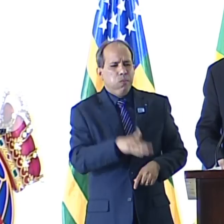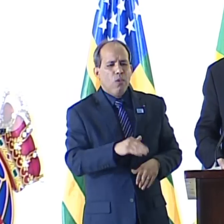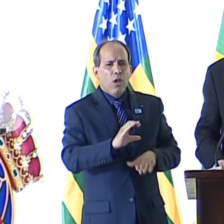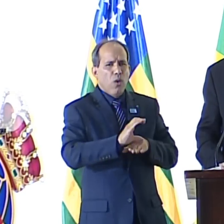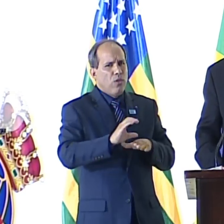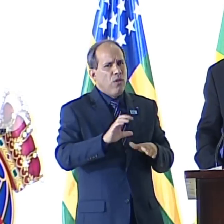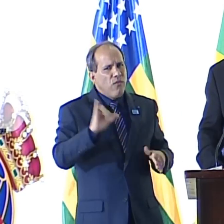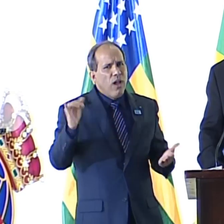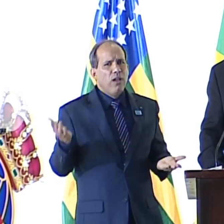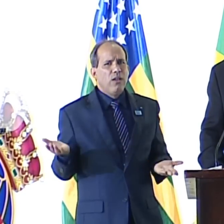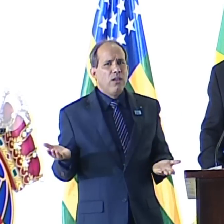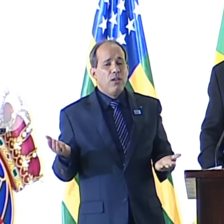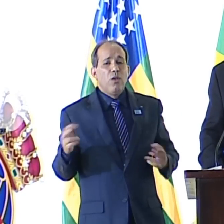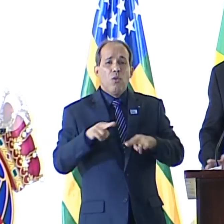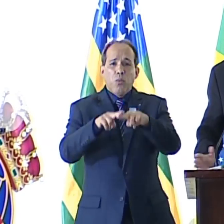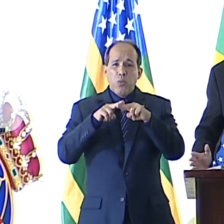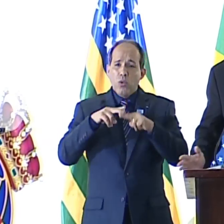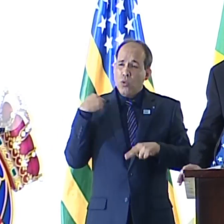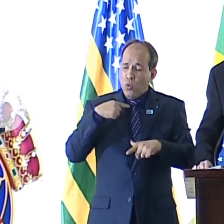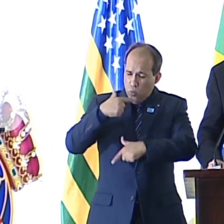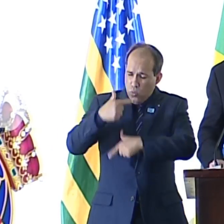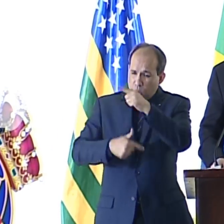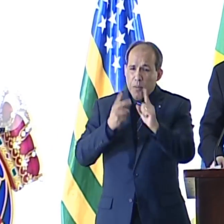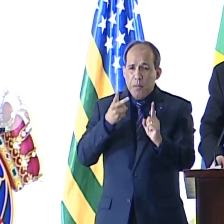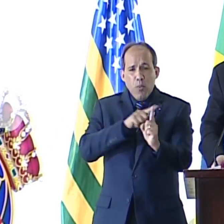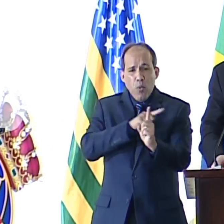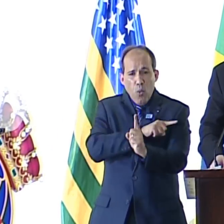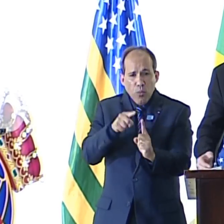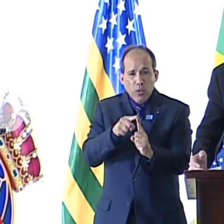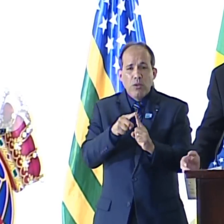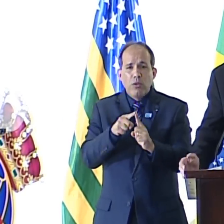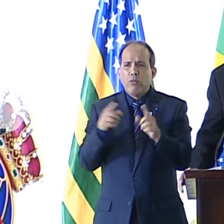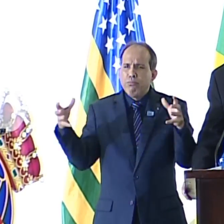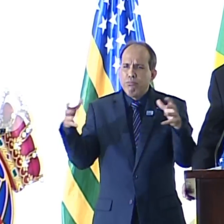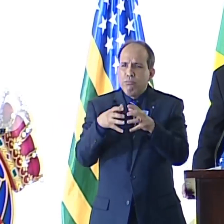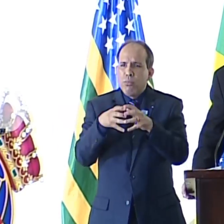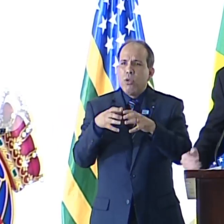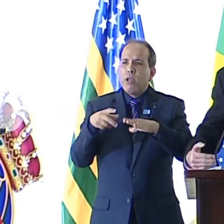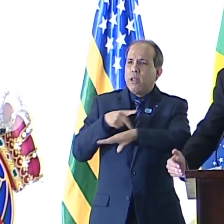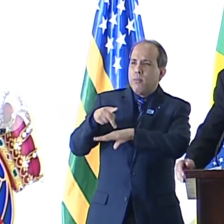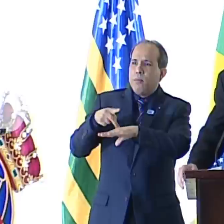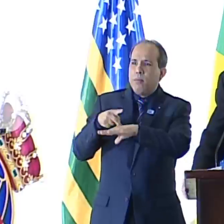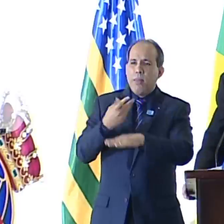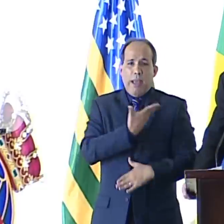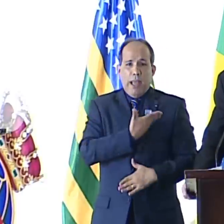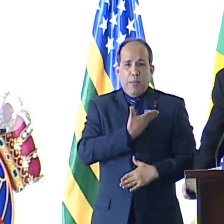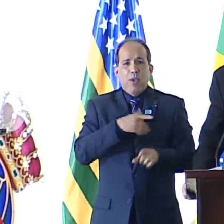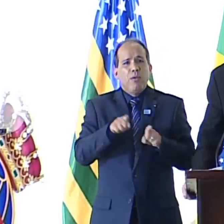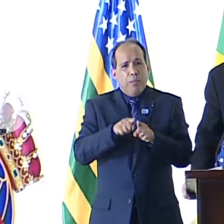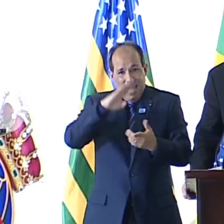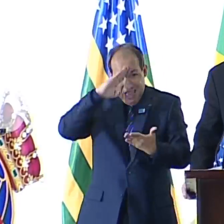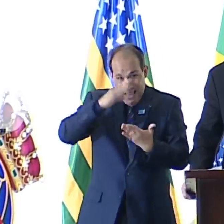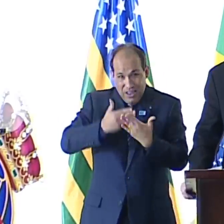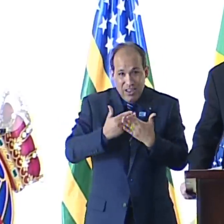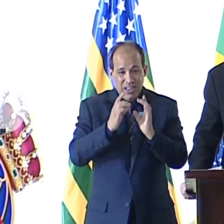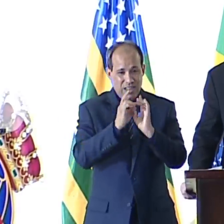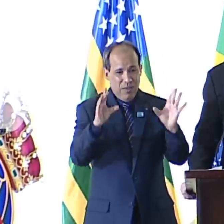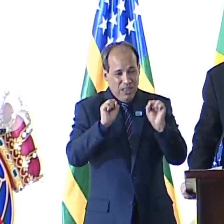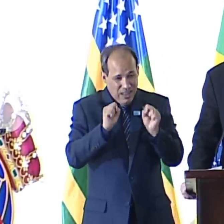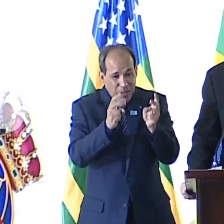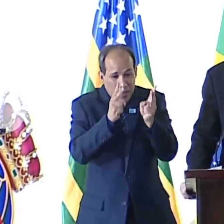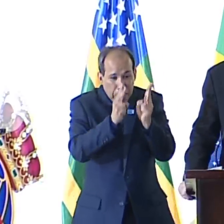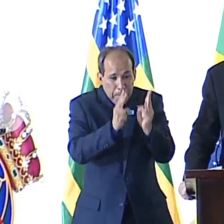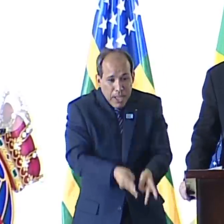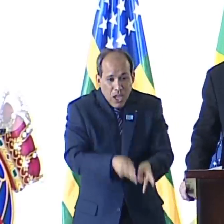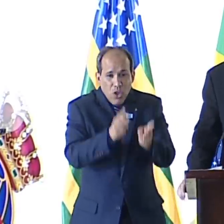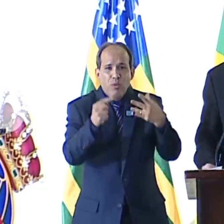No entanto, quando trabalhamos por esses objetivos, quando nos reunimos com nações amigas que também acreditam na liberdade para defender esses mesmos